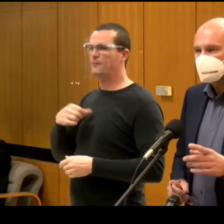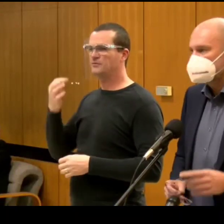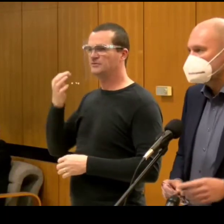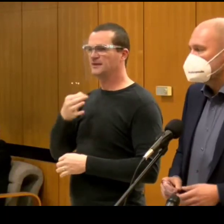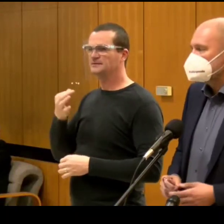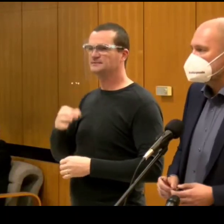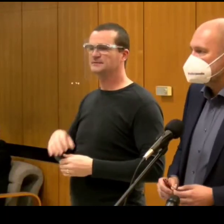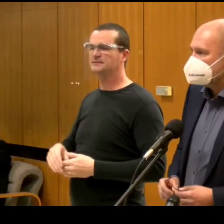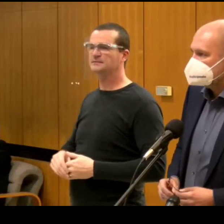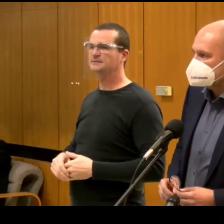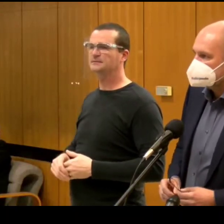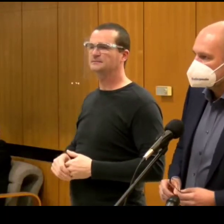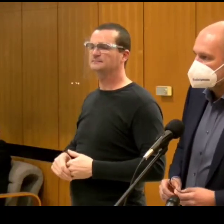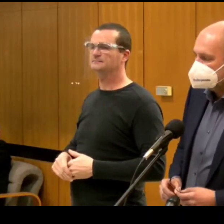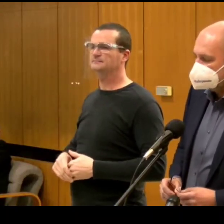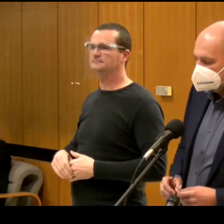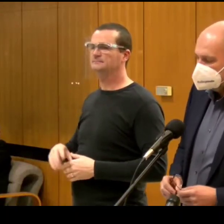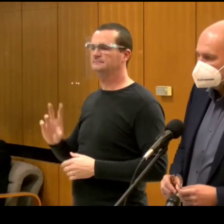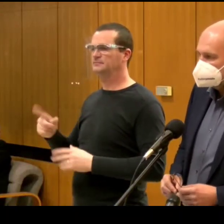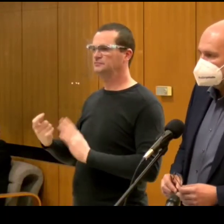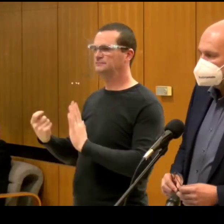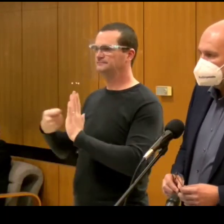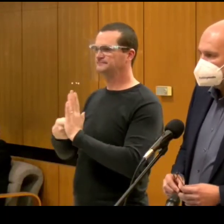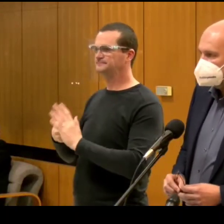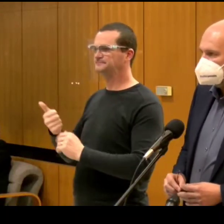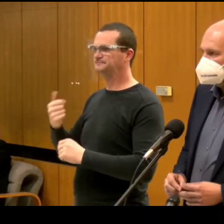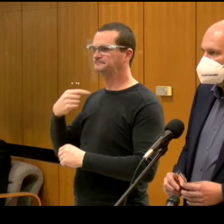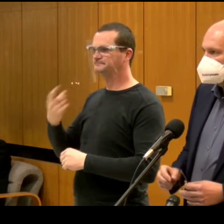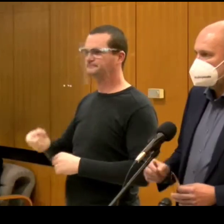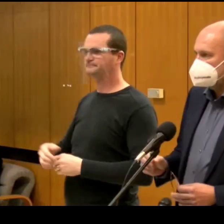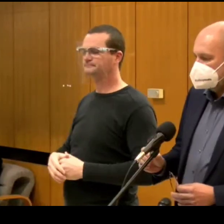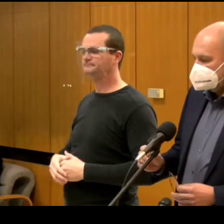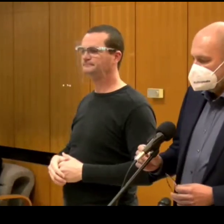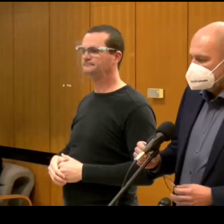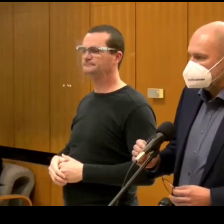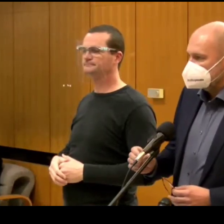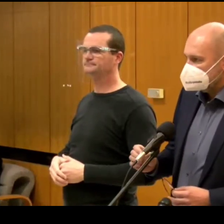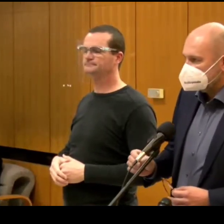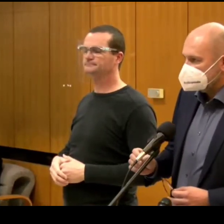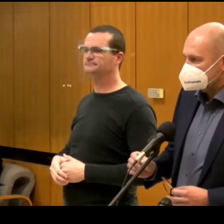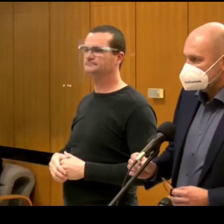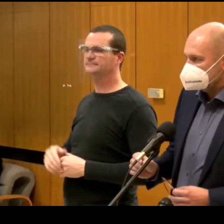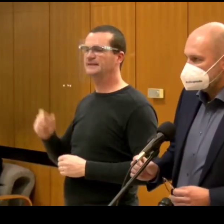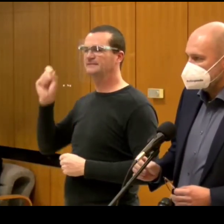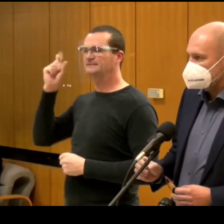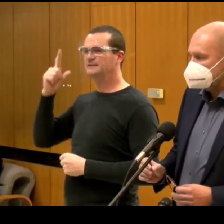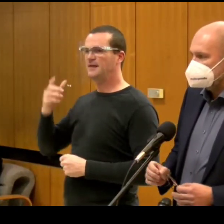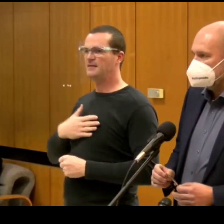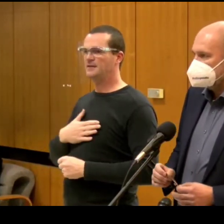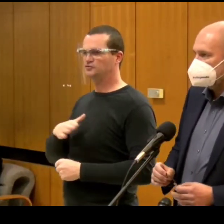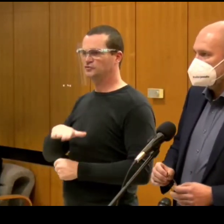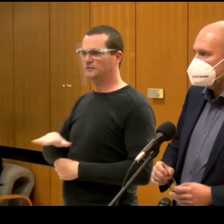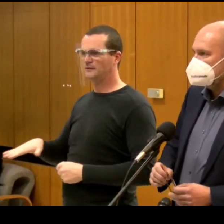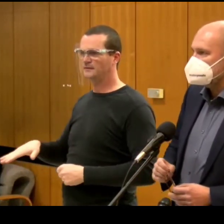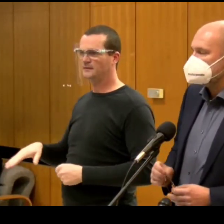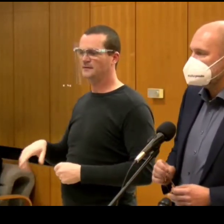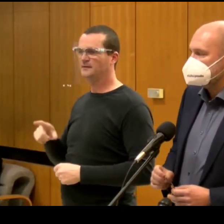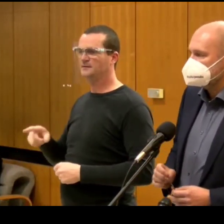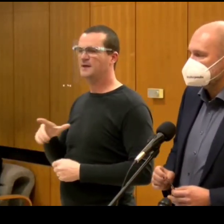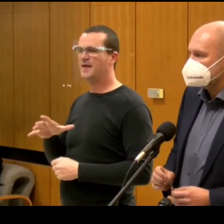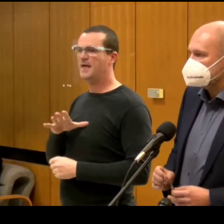Prepačte mi, každopádne ešte chcem vám povedať, že zdelanie našich detí je